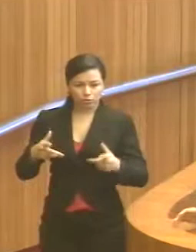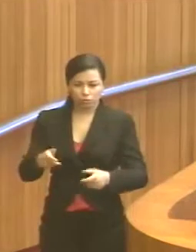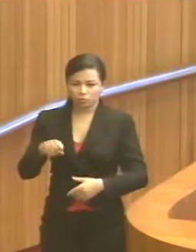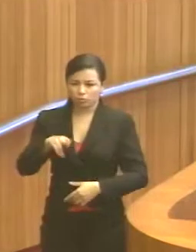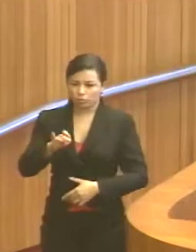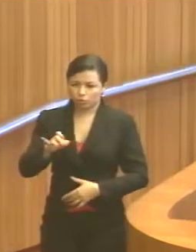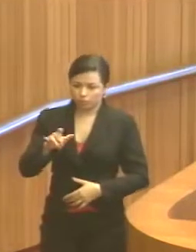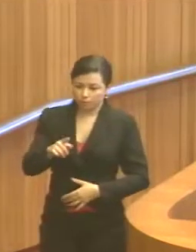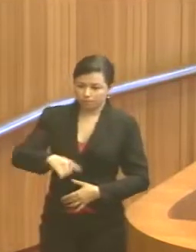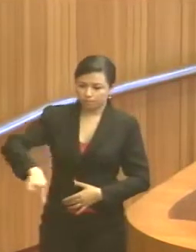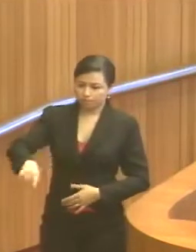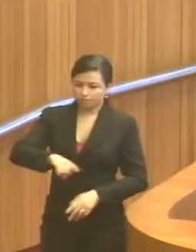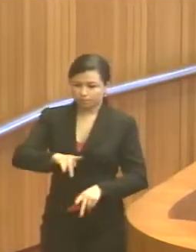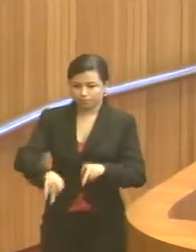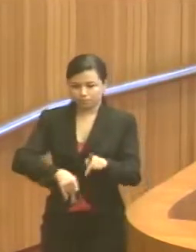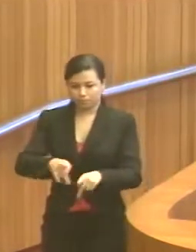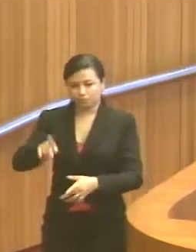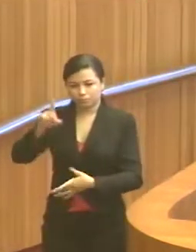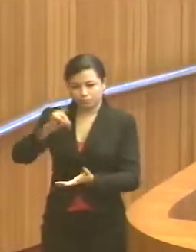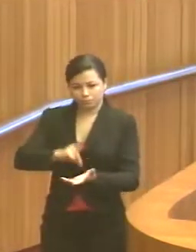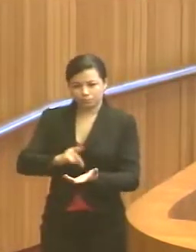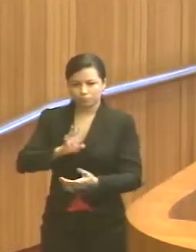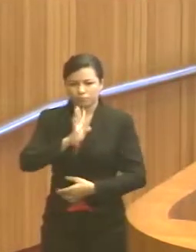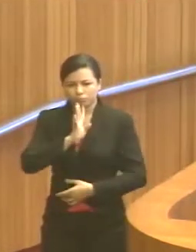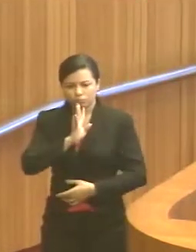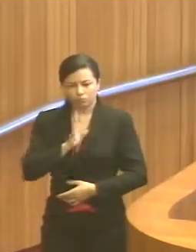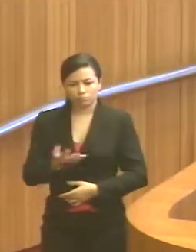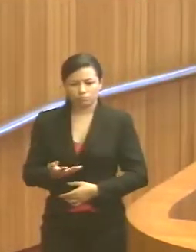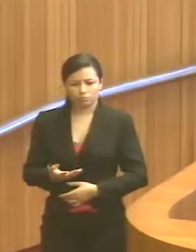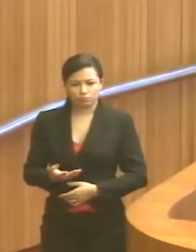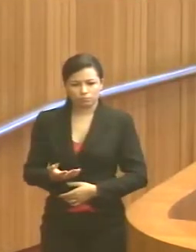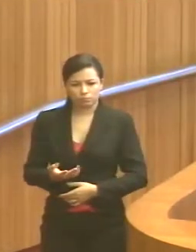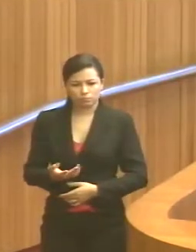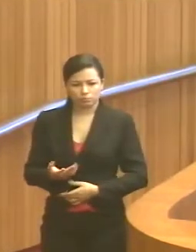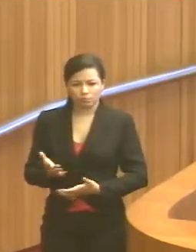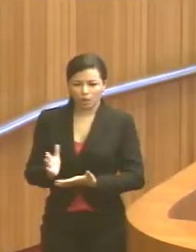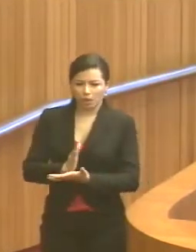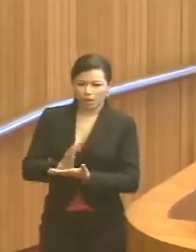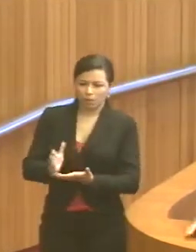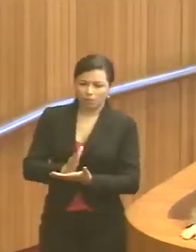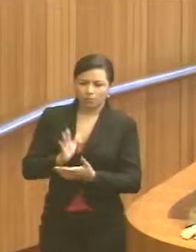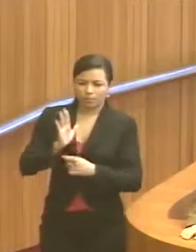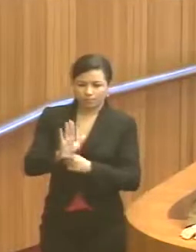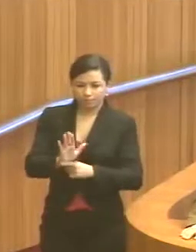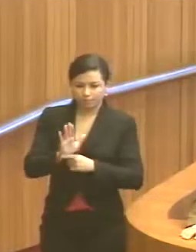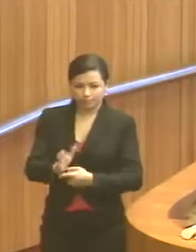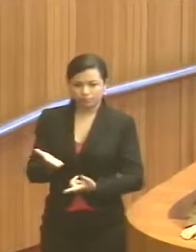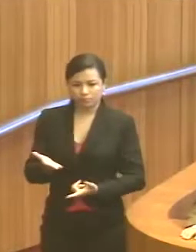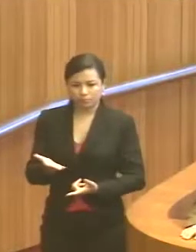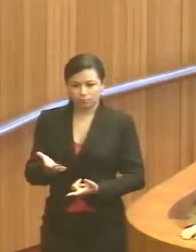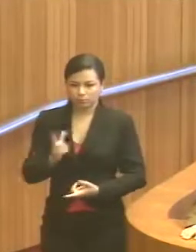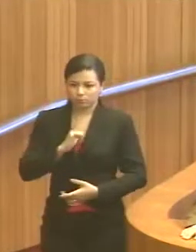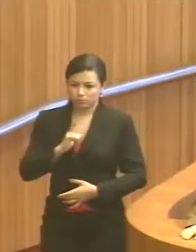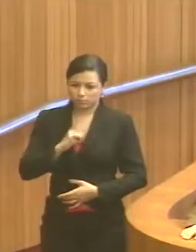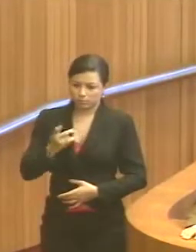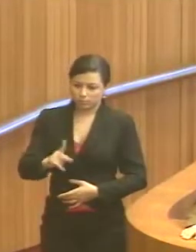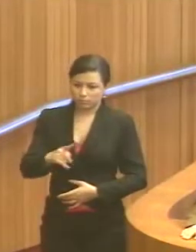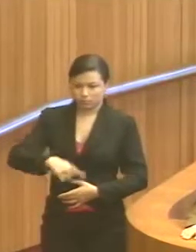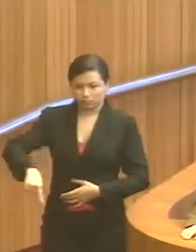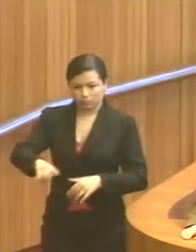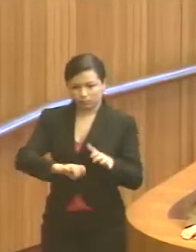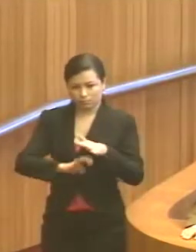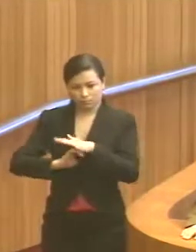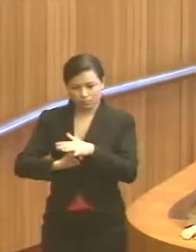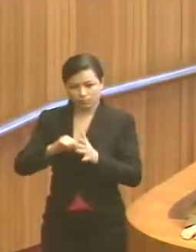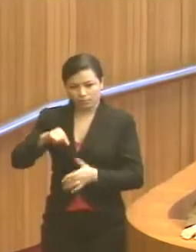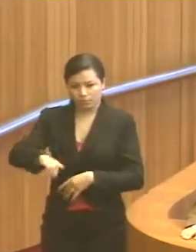os níveis para que a população realmente possa reconhecer algum tipo de contribuição a ser dada por esses